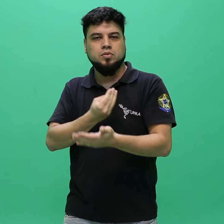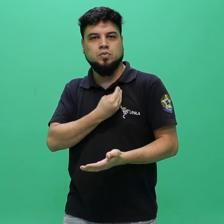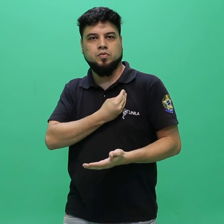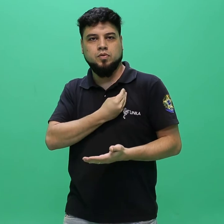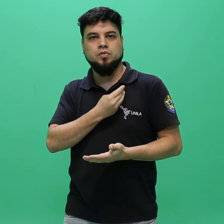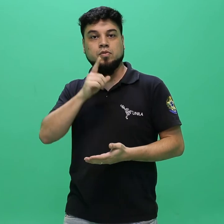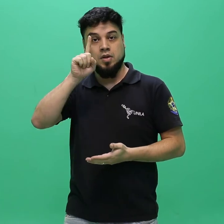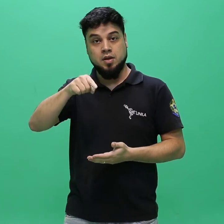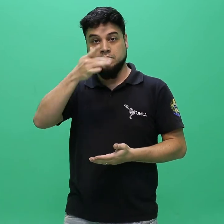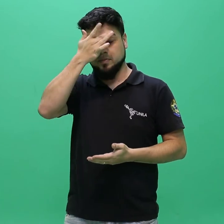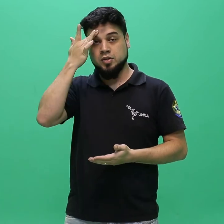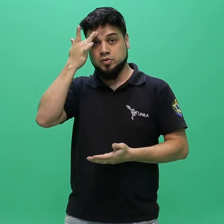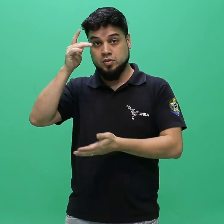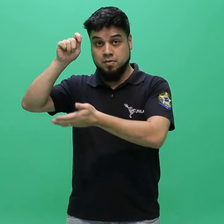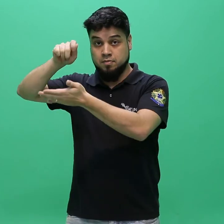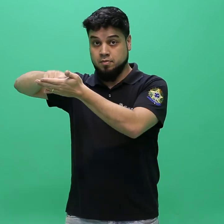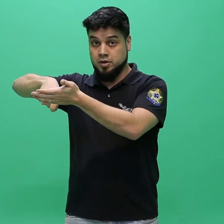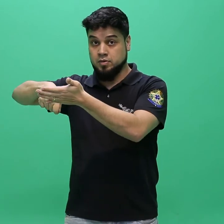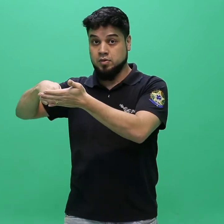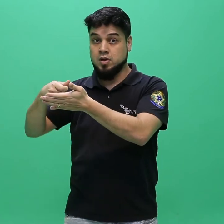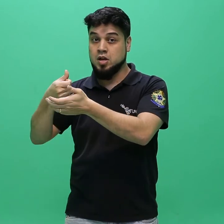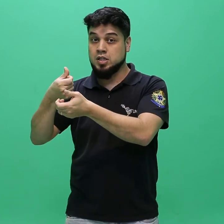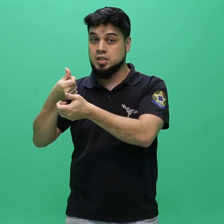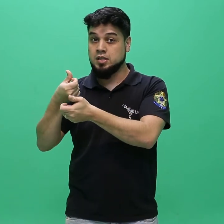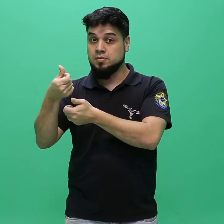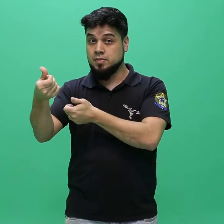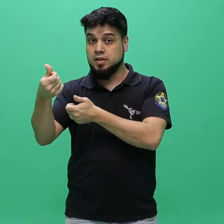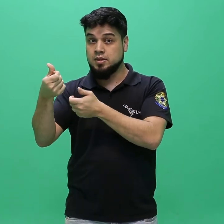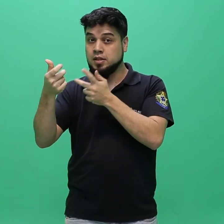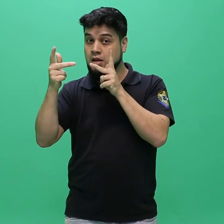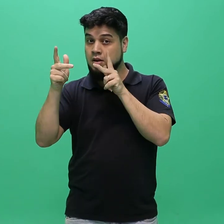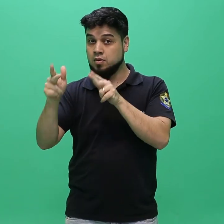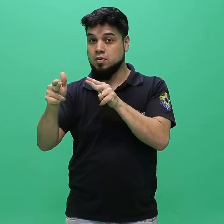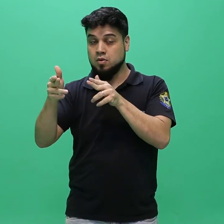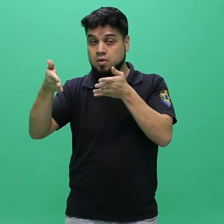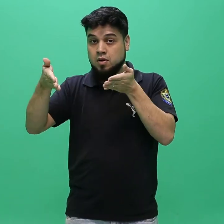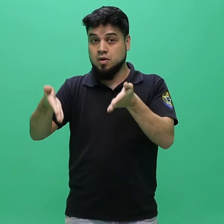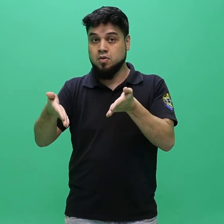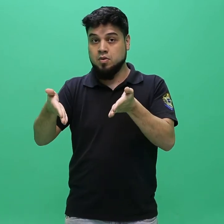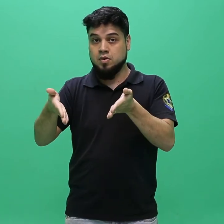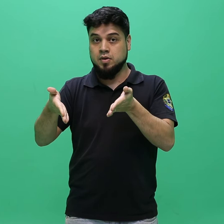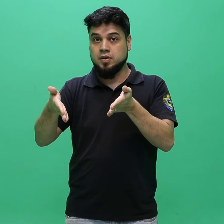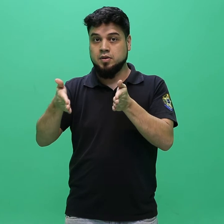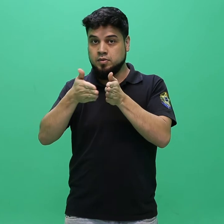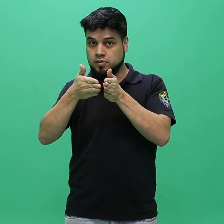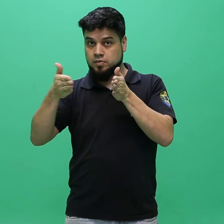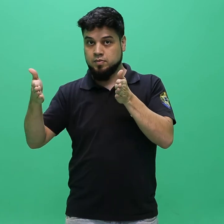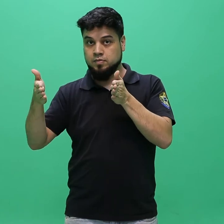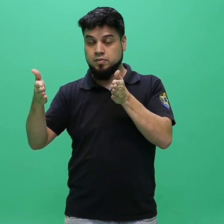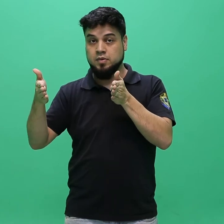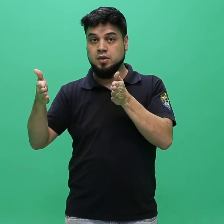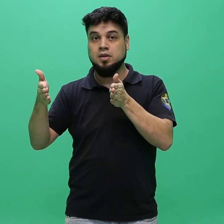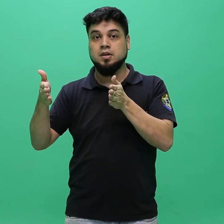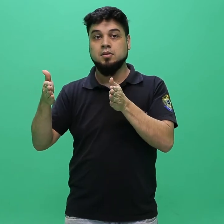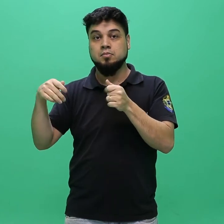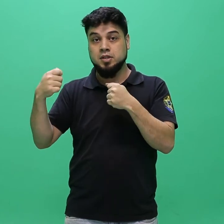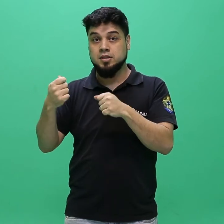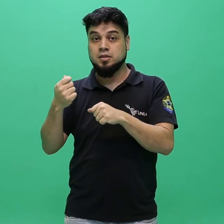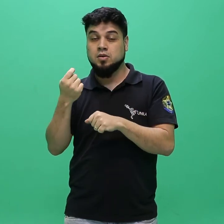ativo o candidato regularmente matriculado no semestre atual, ou em ao menos